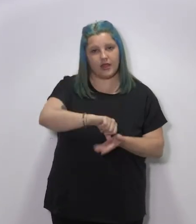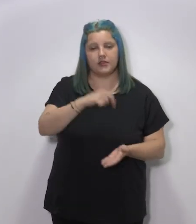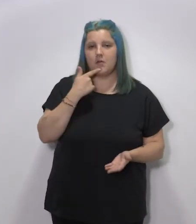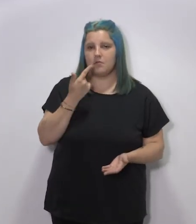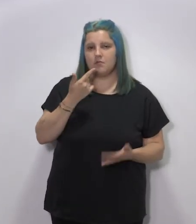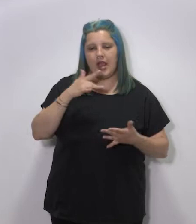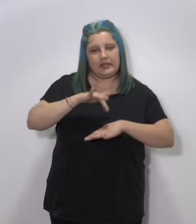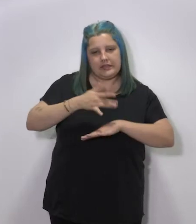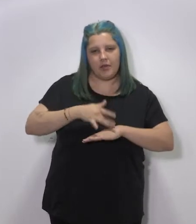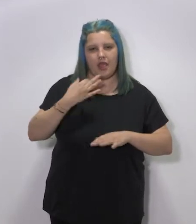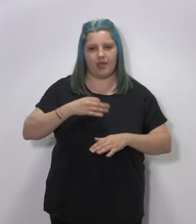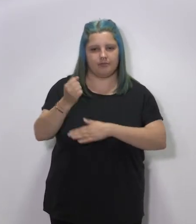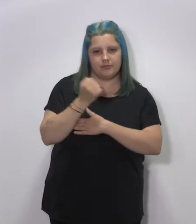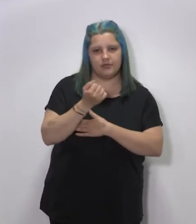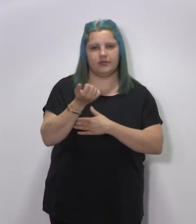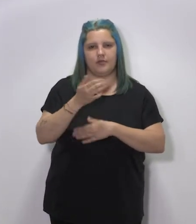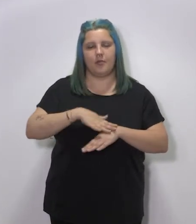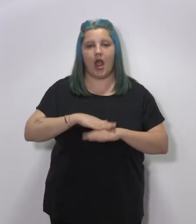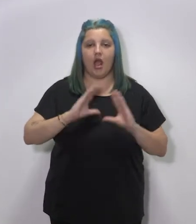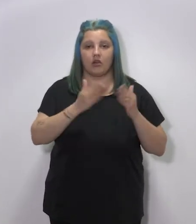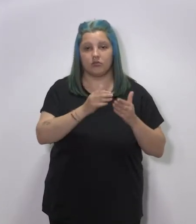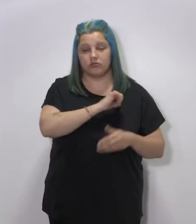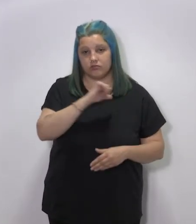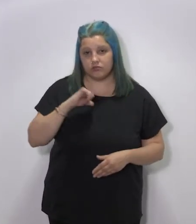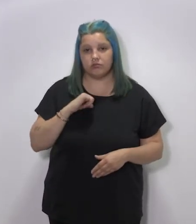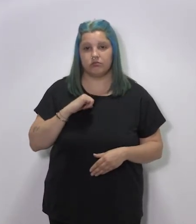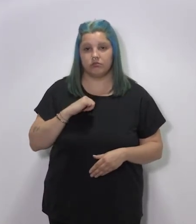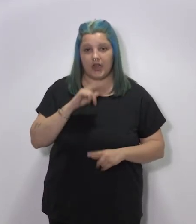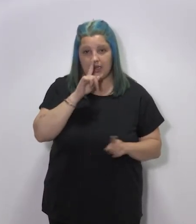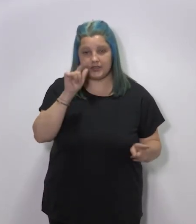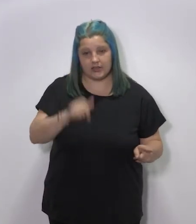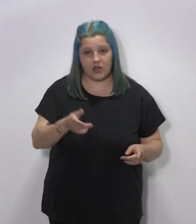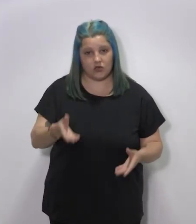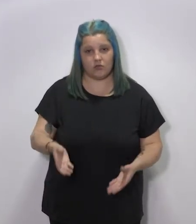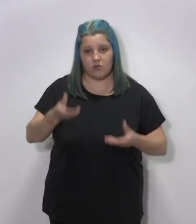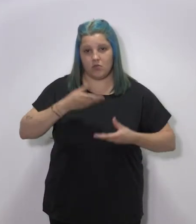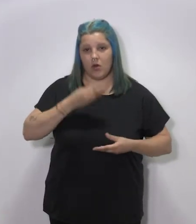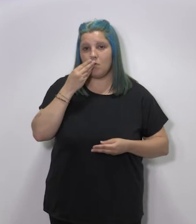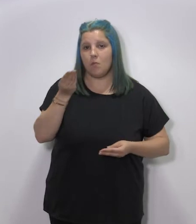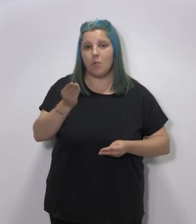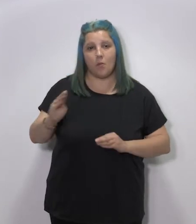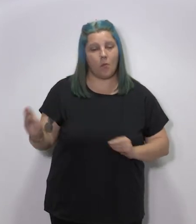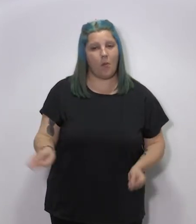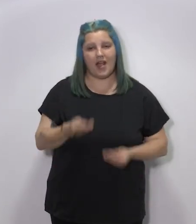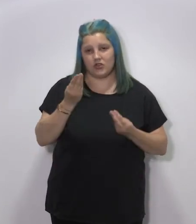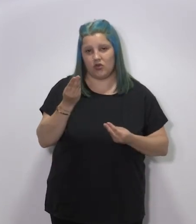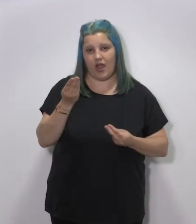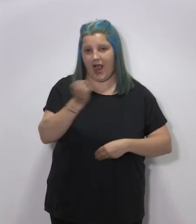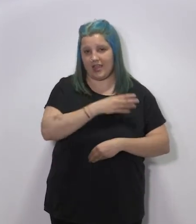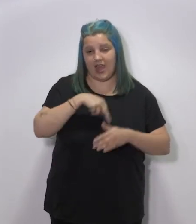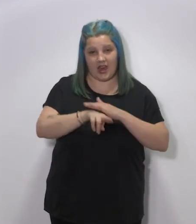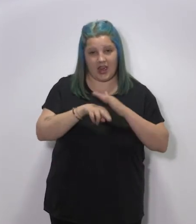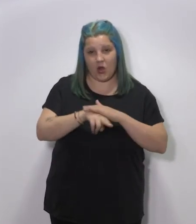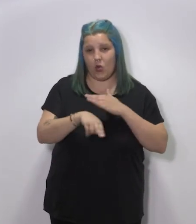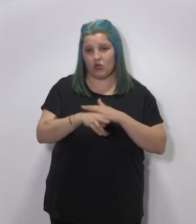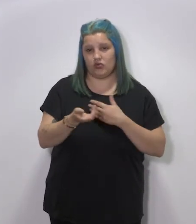insisto, se traduce en que las comunidades vayamos a recibir en este 2021 la mayor cantidad de